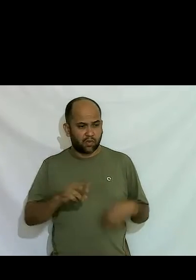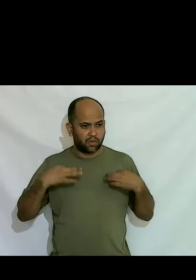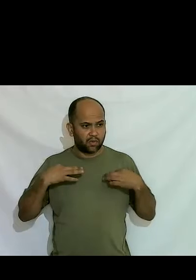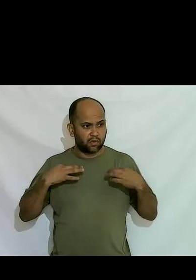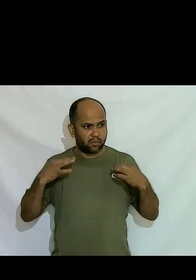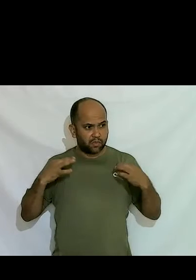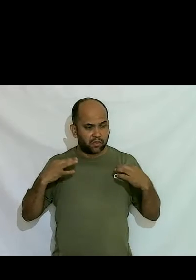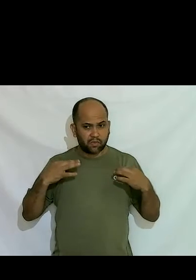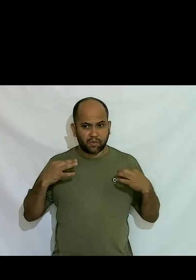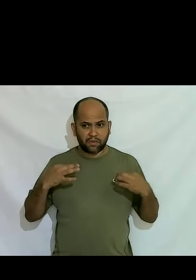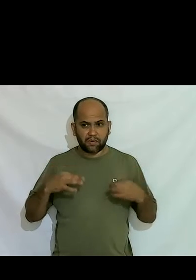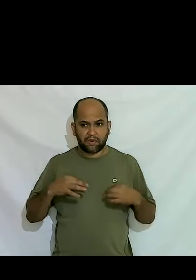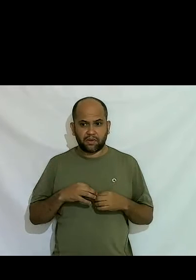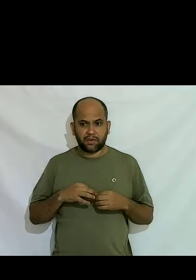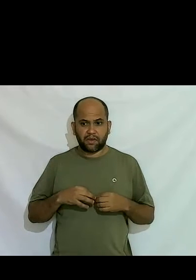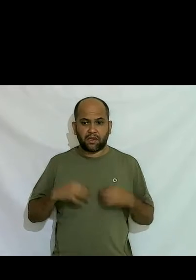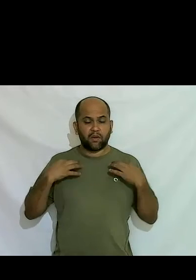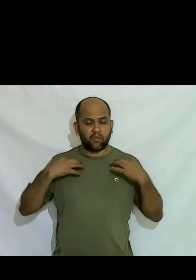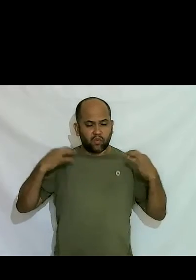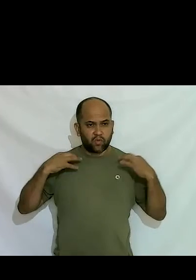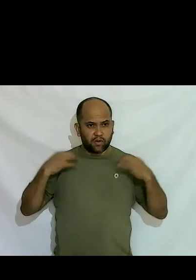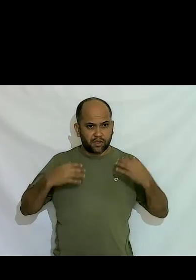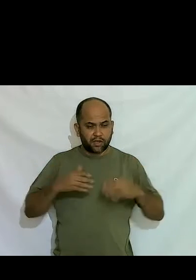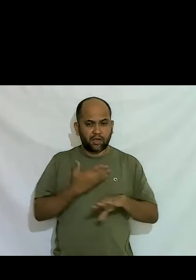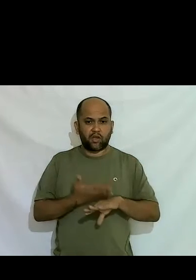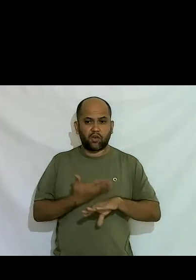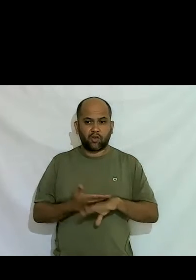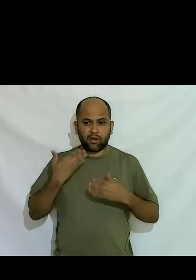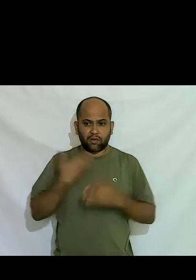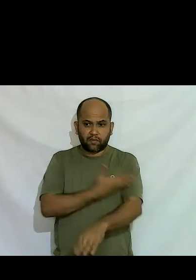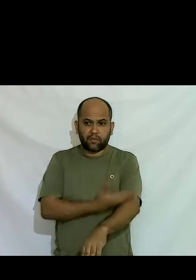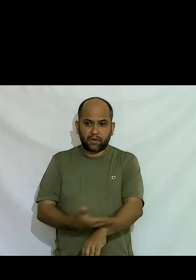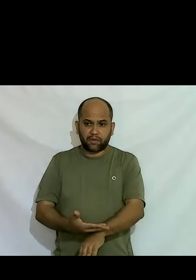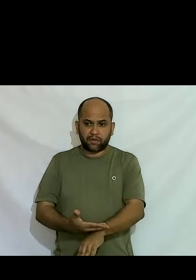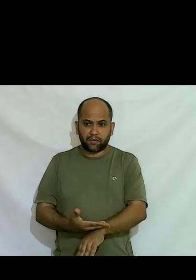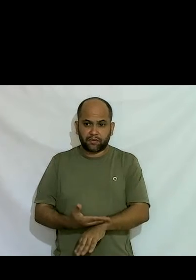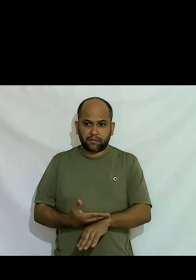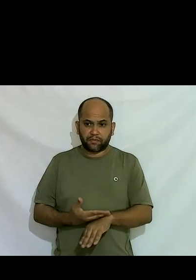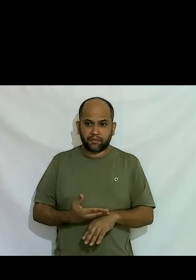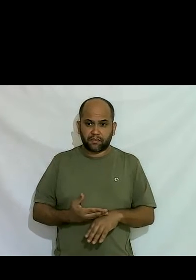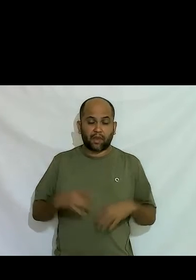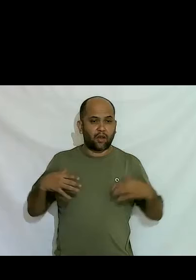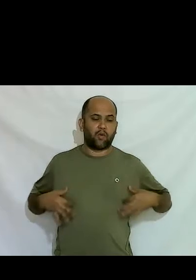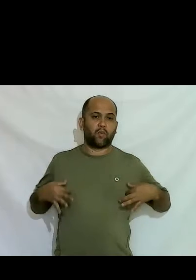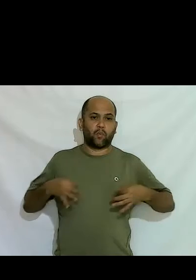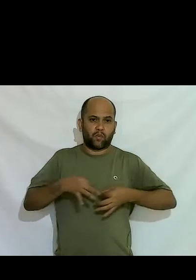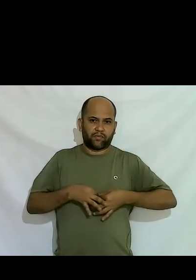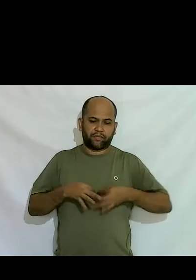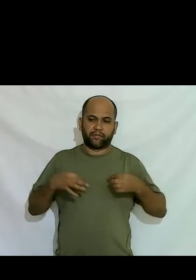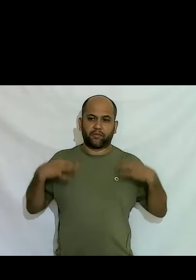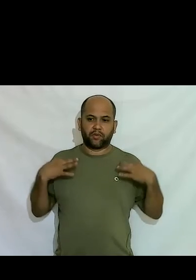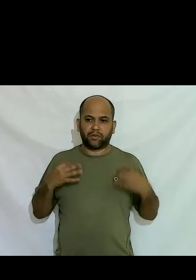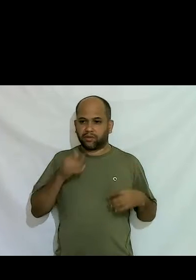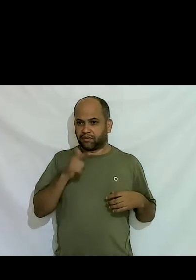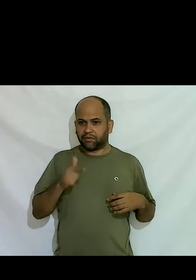branca eu usava o uniforme da escola a camiseta branca obviamente eu não tive meu primeiro sutiã e